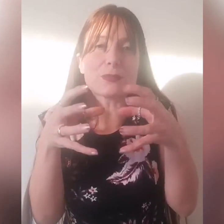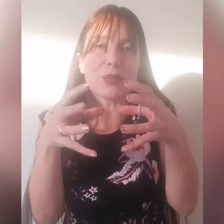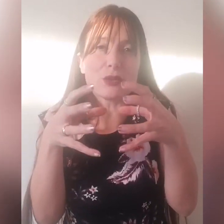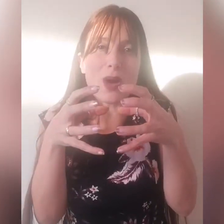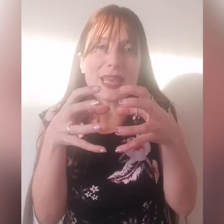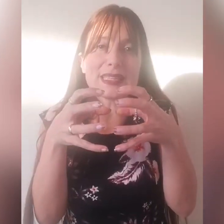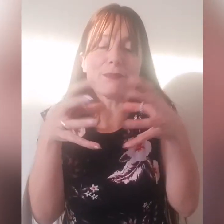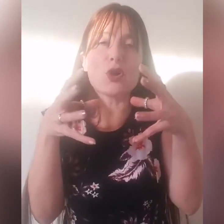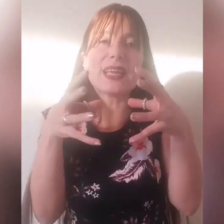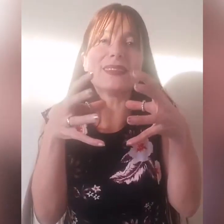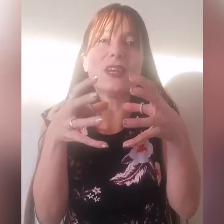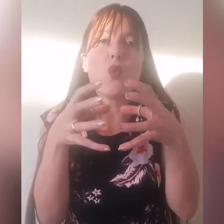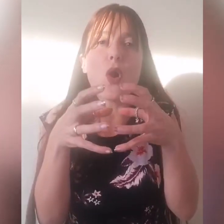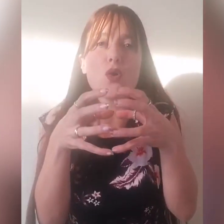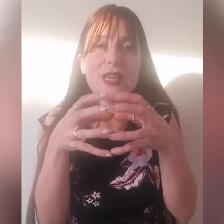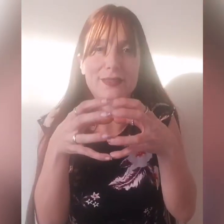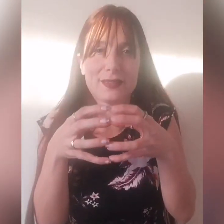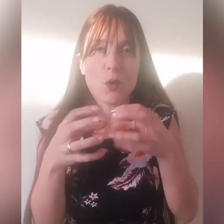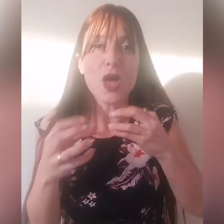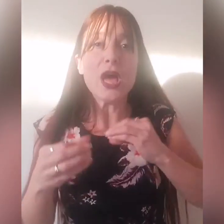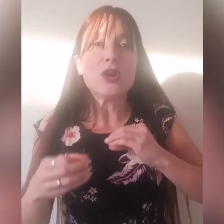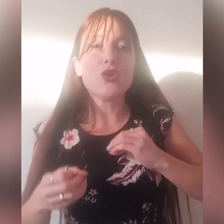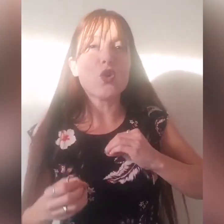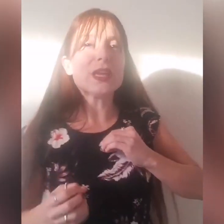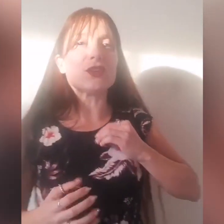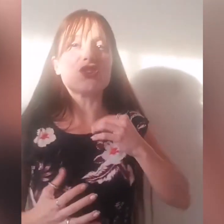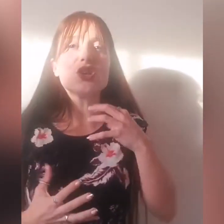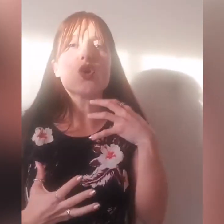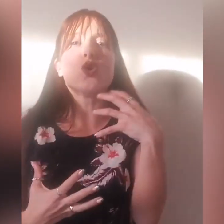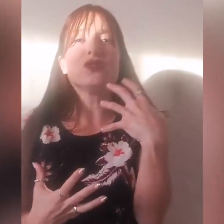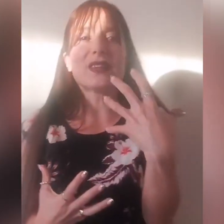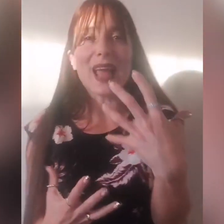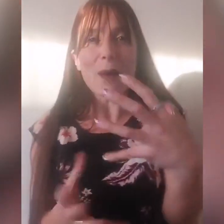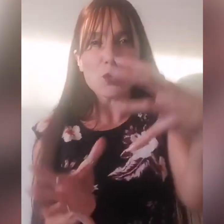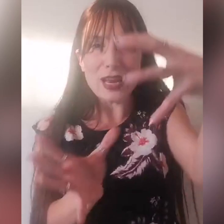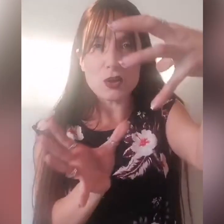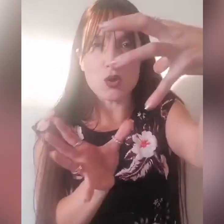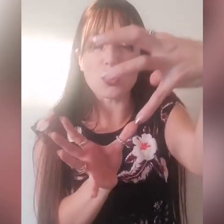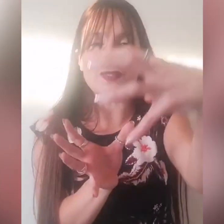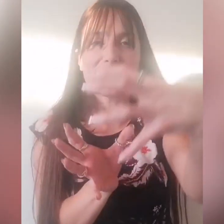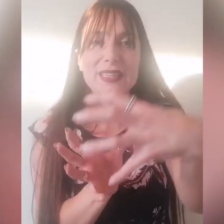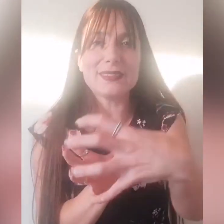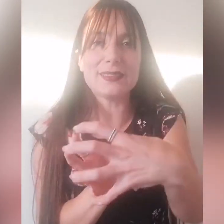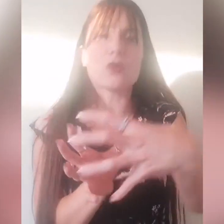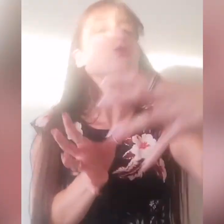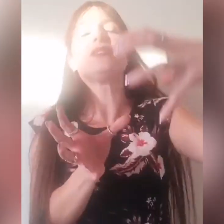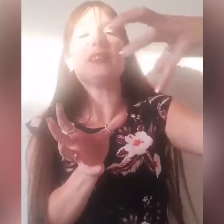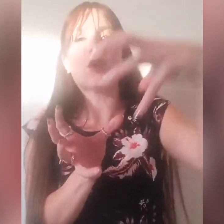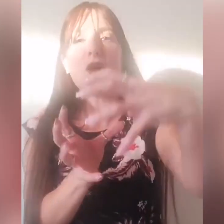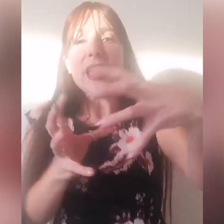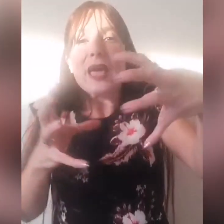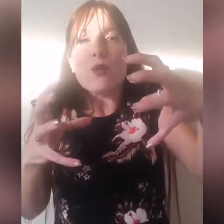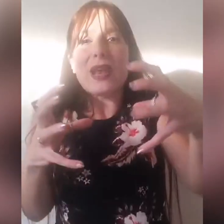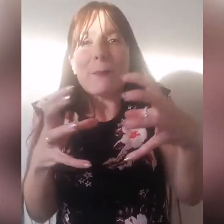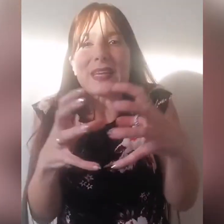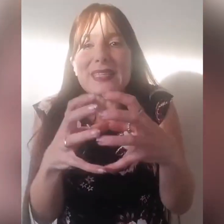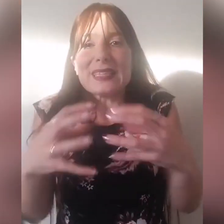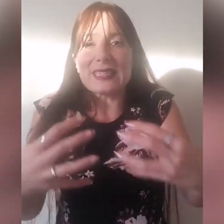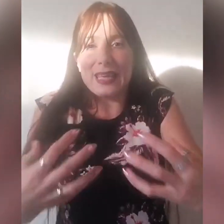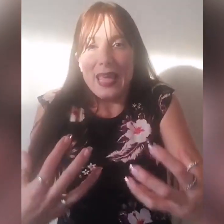spirituale simbolica del luogo intimo, noi che ci incontriamo nel cortile con Dio, quella presenza che